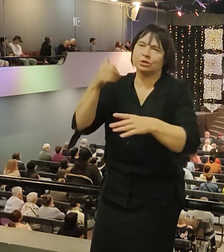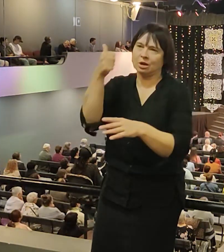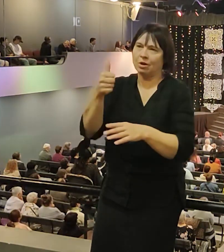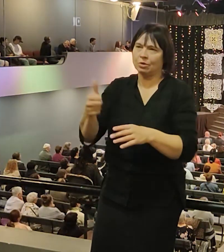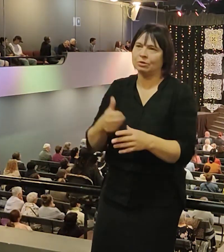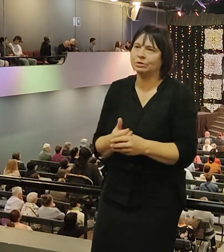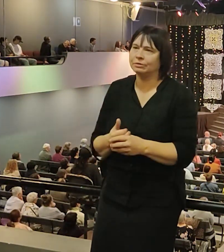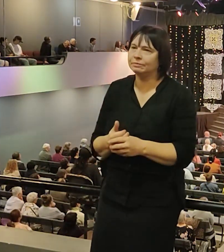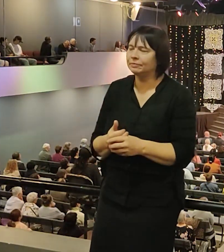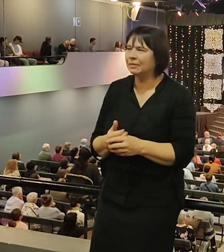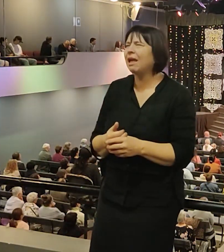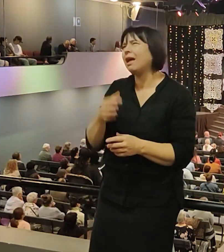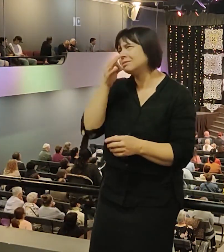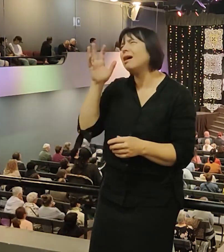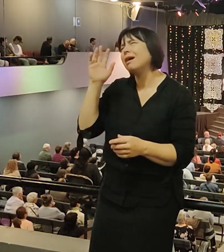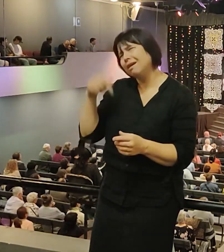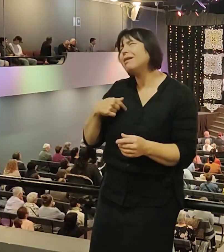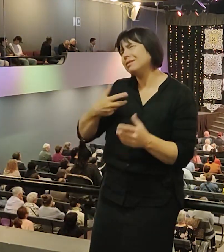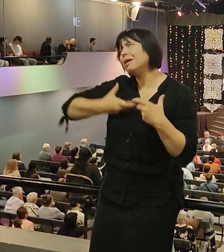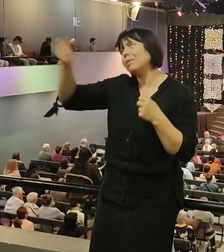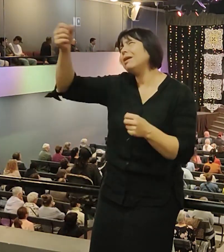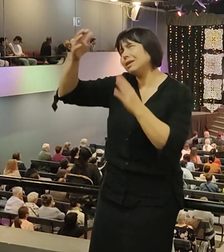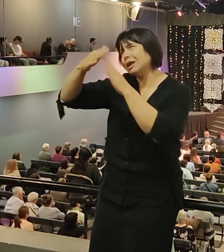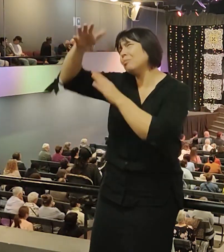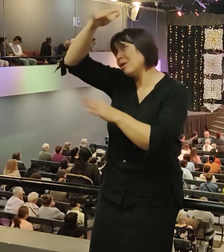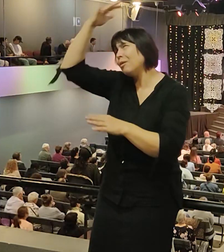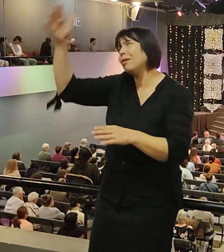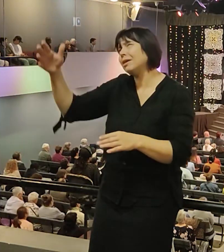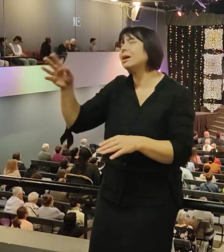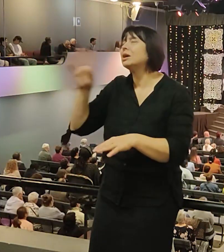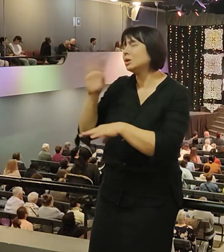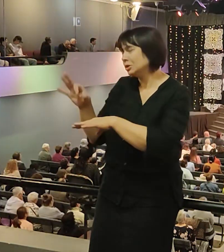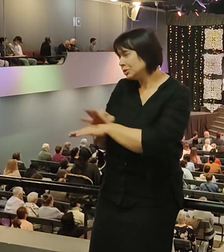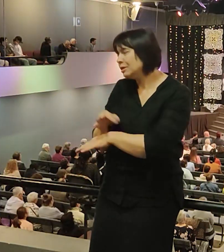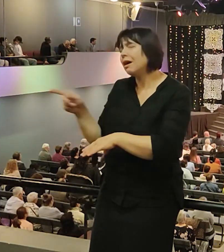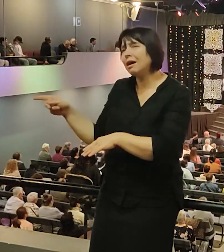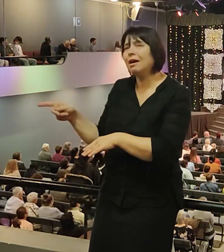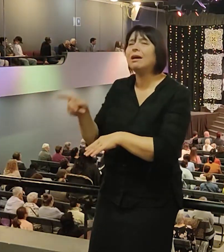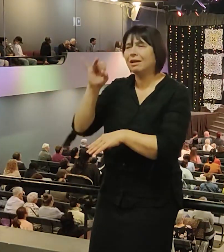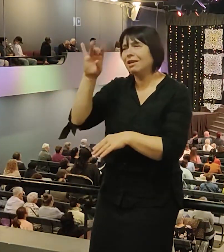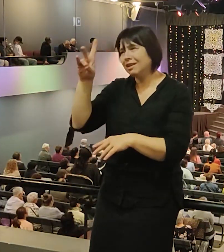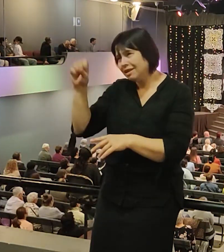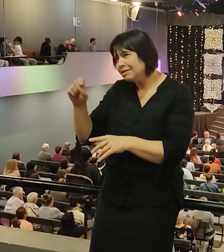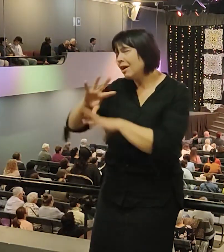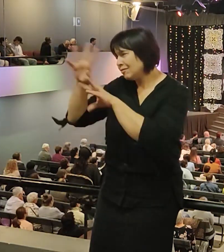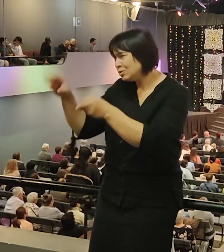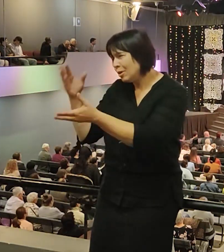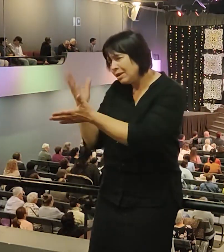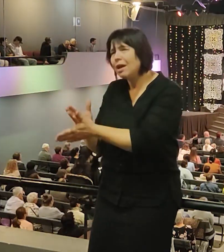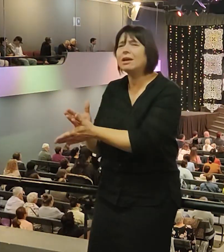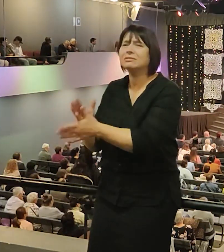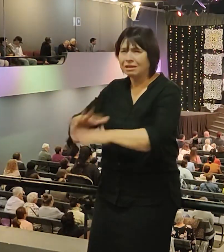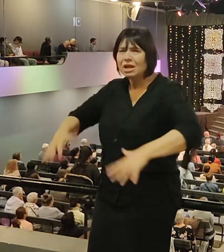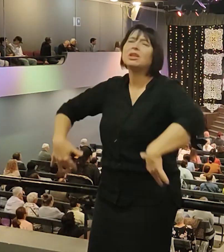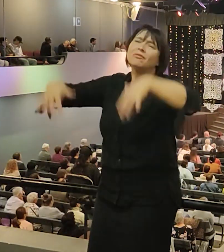Забери меня домой. Я создан для небес. Жена моя, Ирина моя, обеспеченная. Квартиру купили. Детки